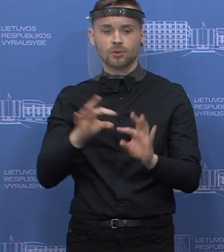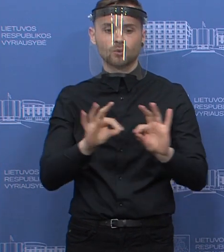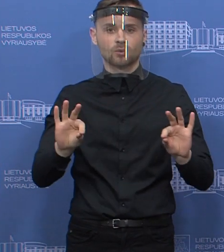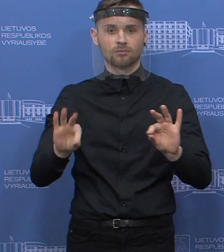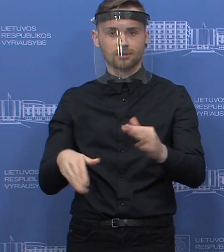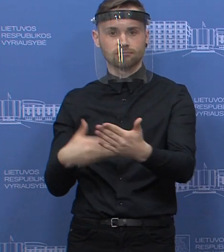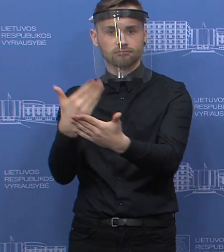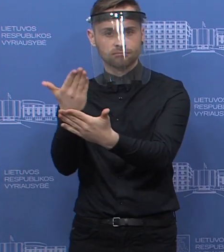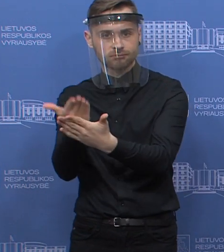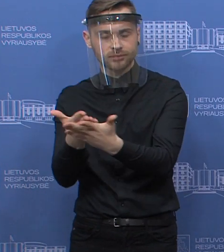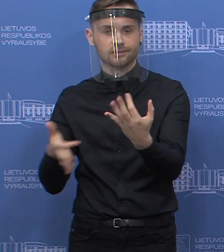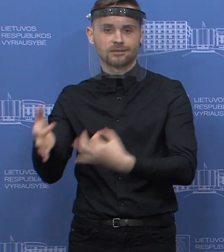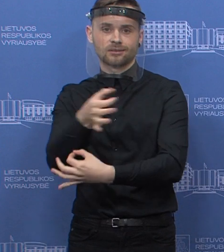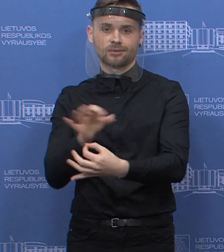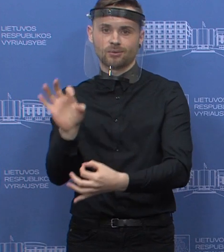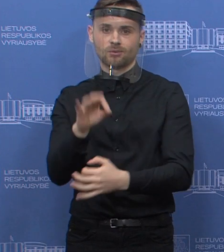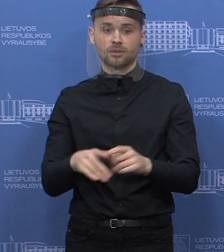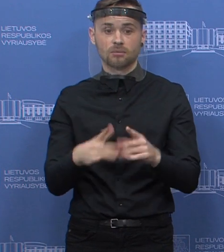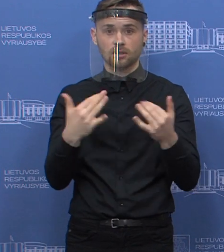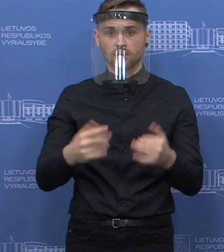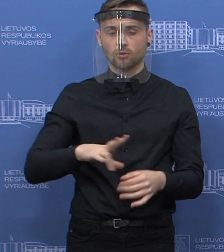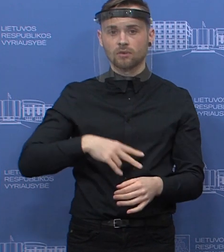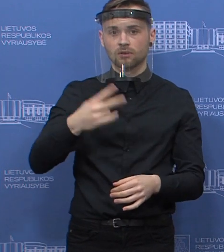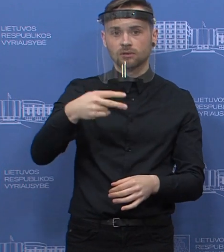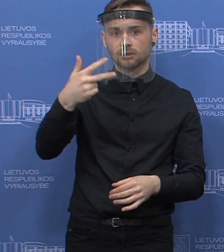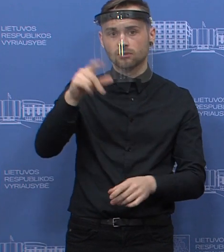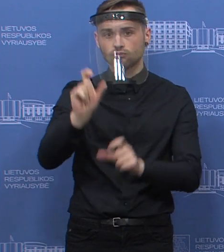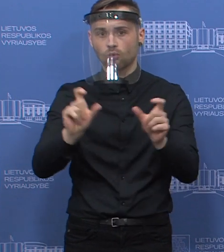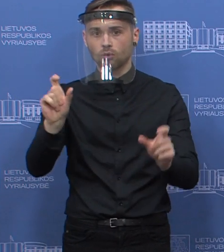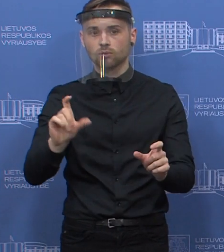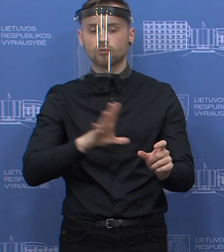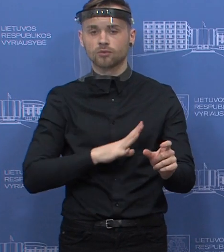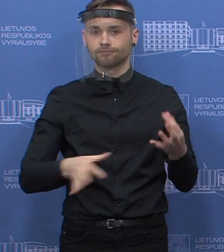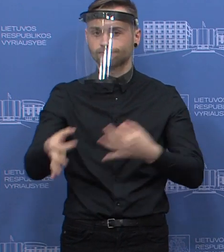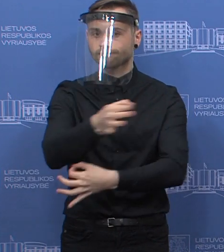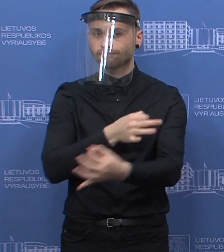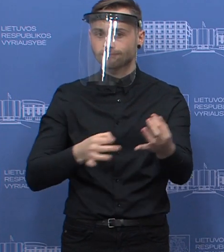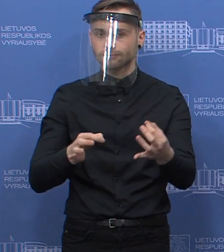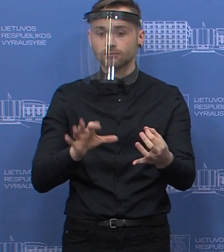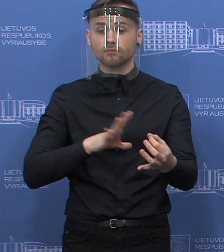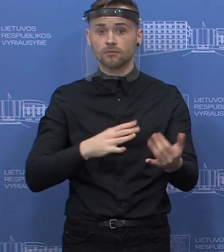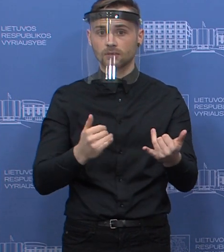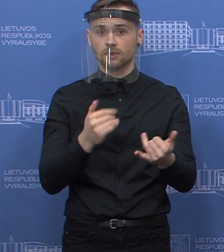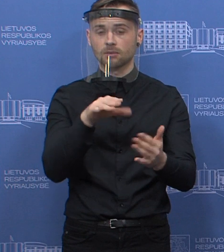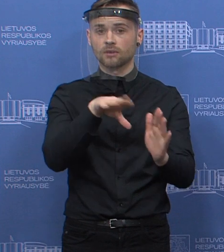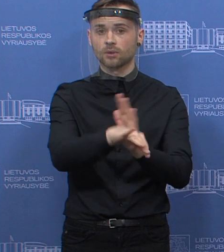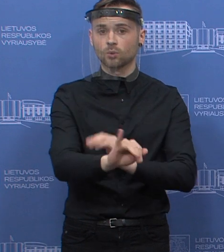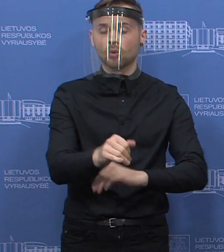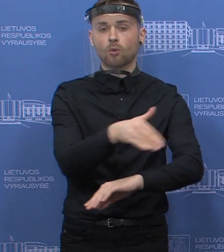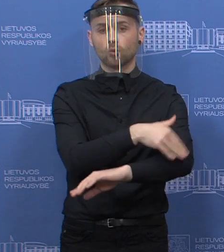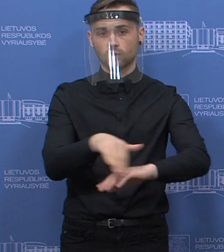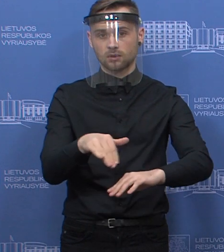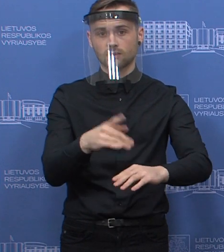apriimami sprendimai. Šiandien irgi dėl kelias dešimtie žmonių, kuriems yra reikalinga čia atvykti, vykdyti ypatingas svarbos funkcijas